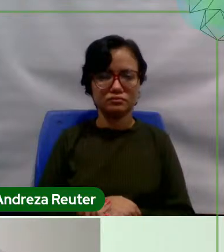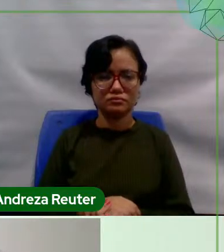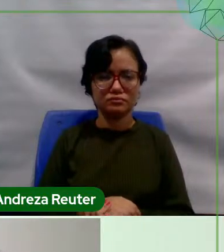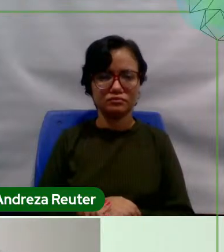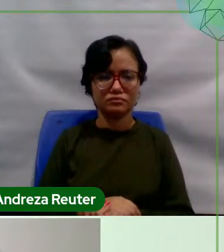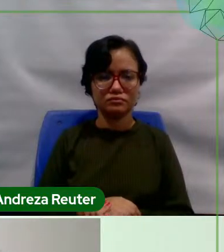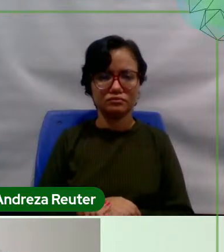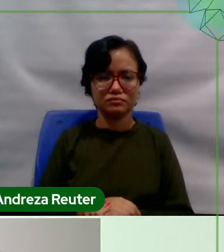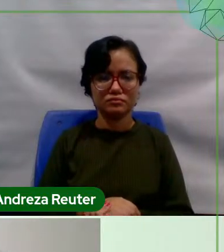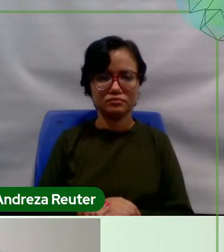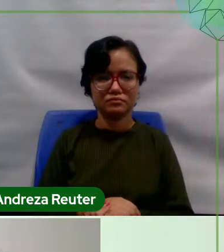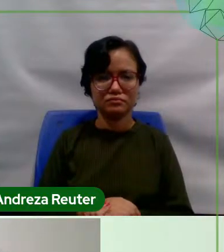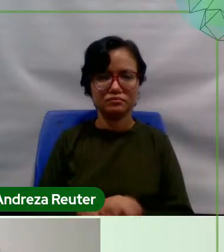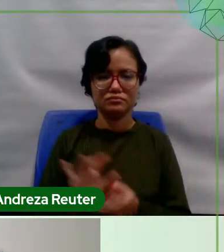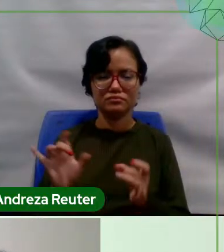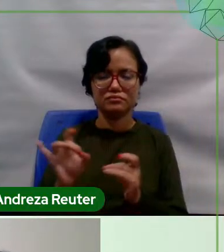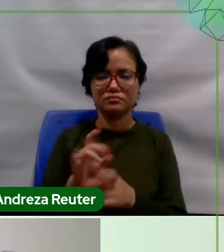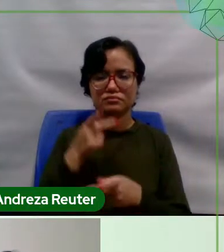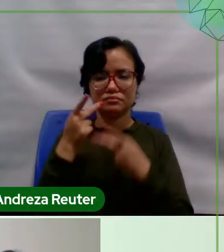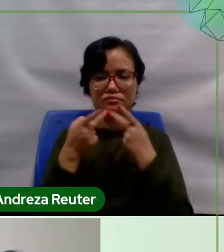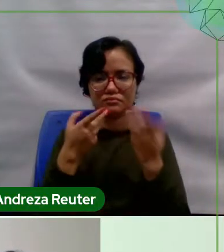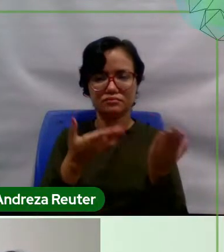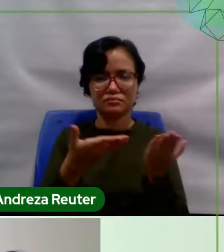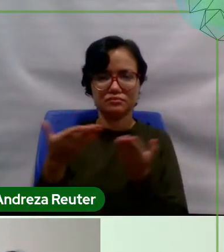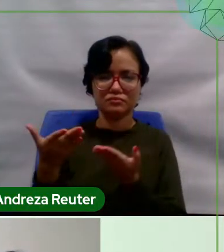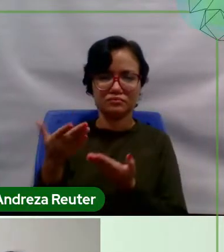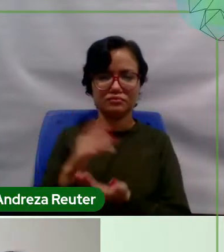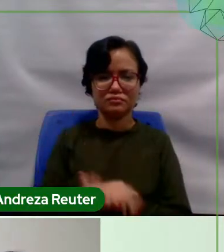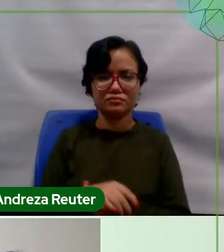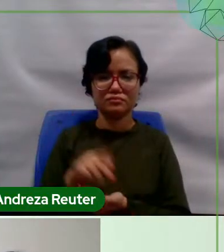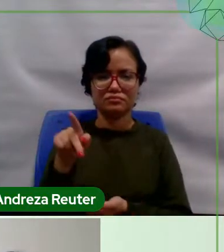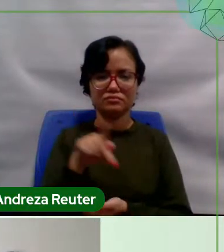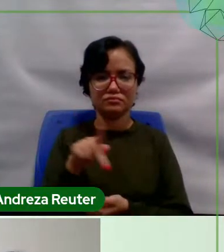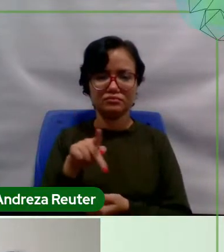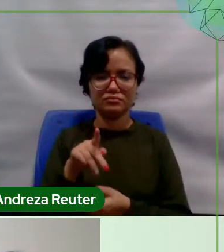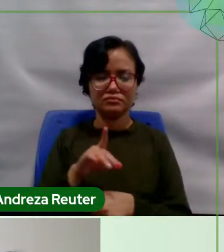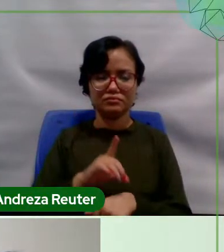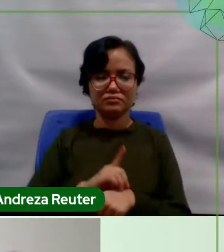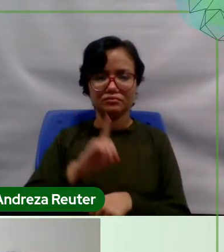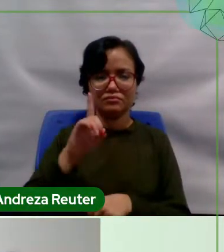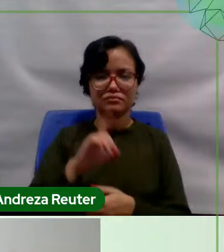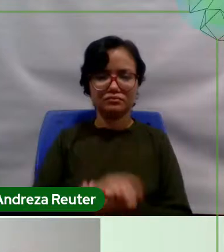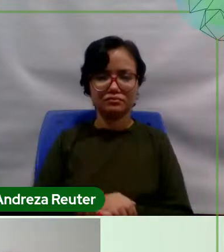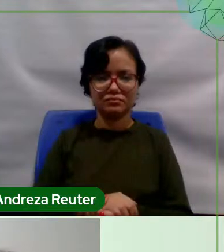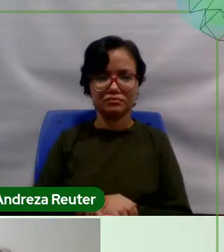Para encerrar as falas, com a palavra agora o professor doutor Denilson da Silva.